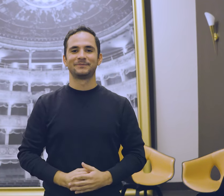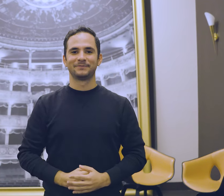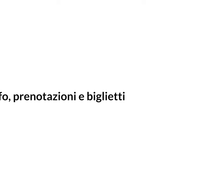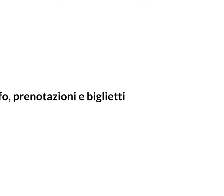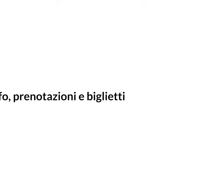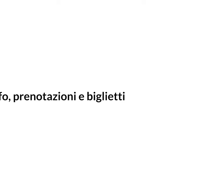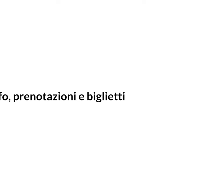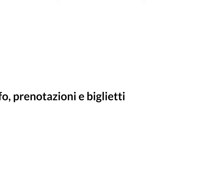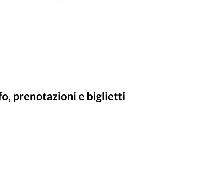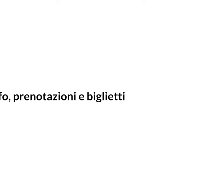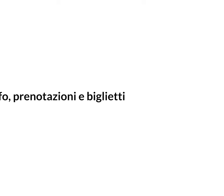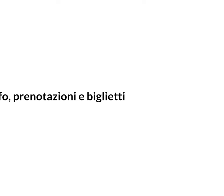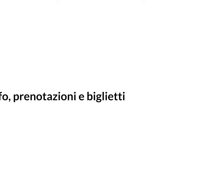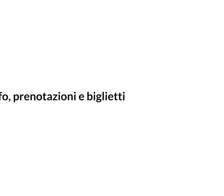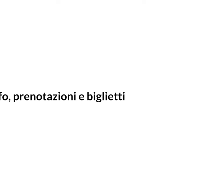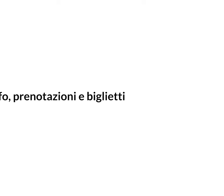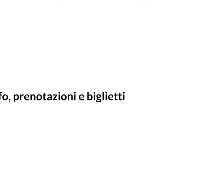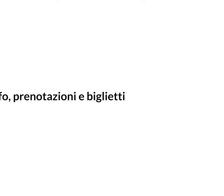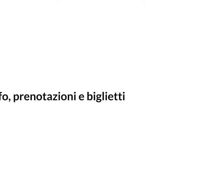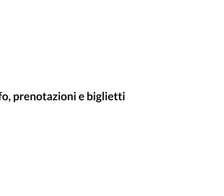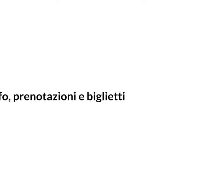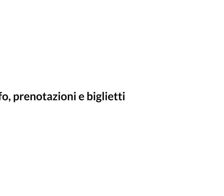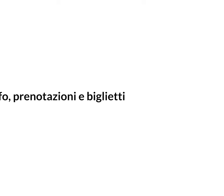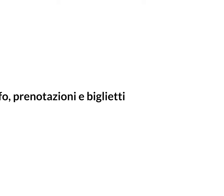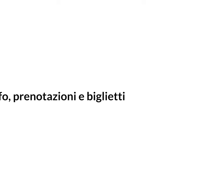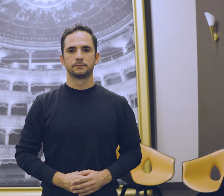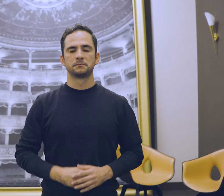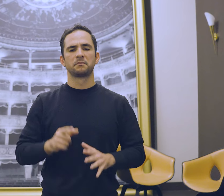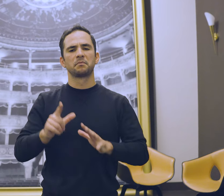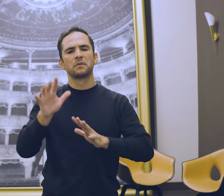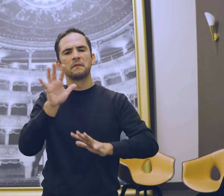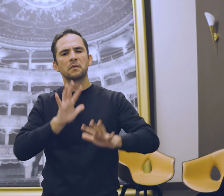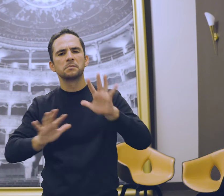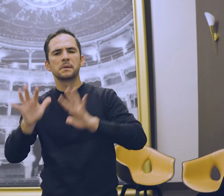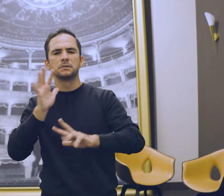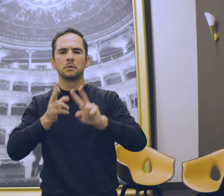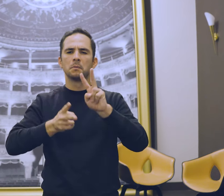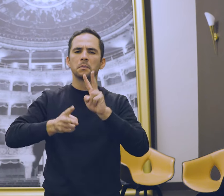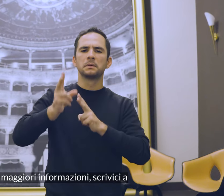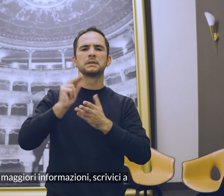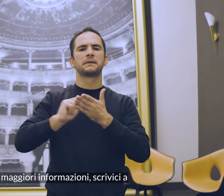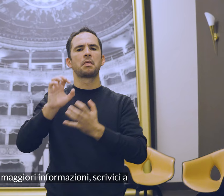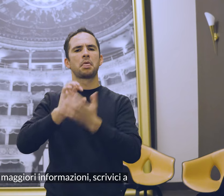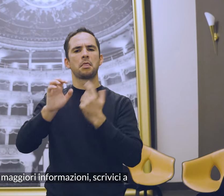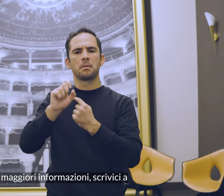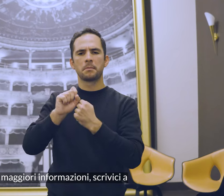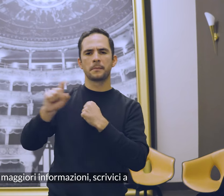Info, prenotazioni e biglietti Per maggiori informazioni